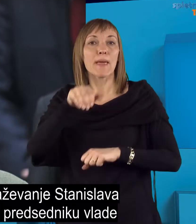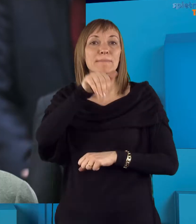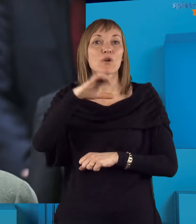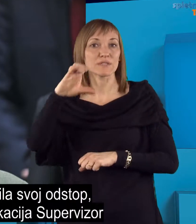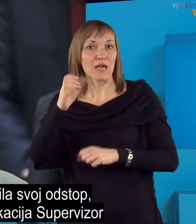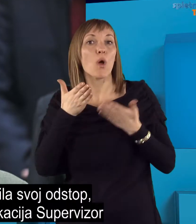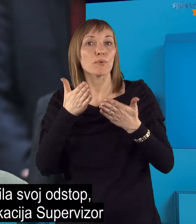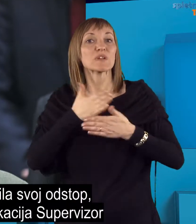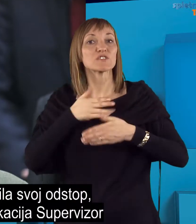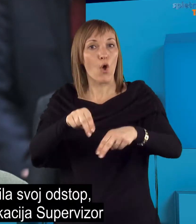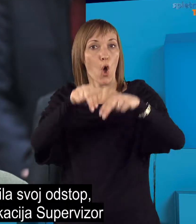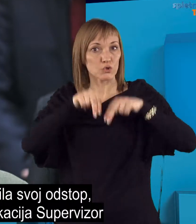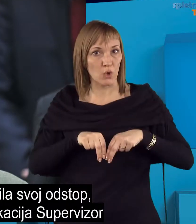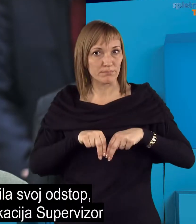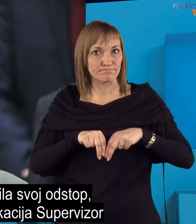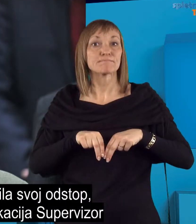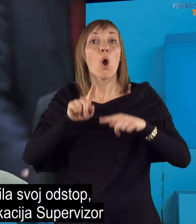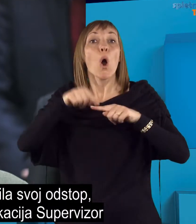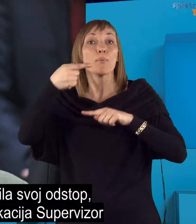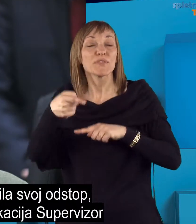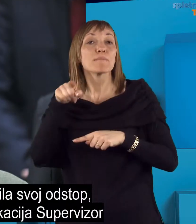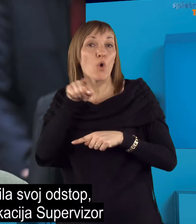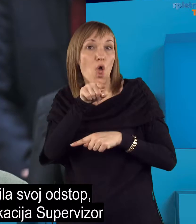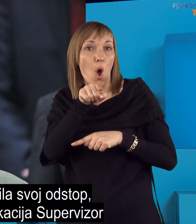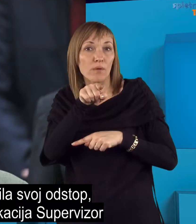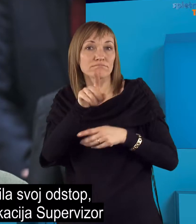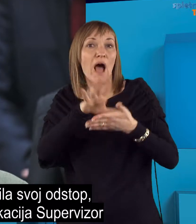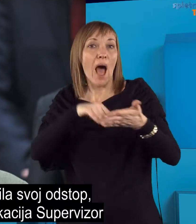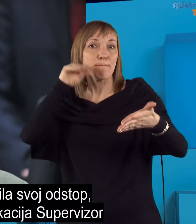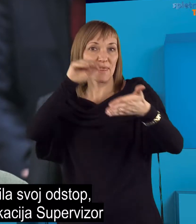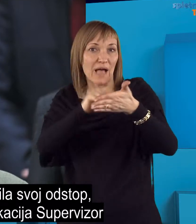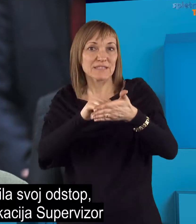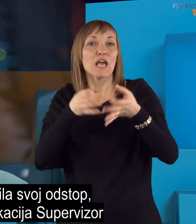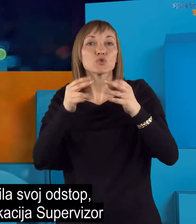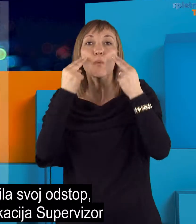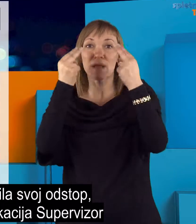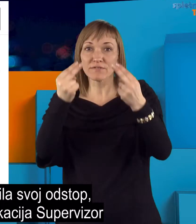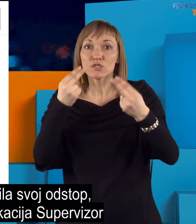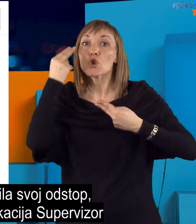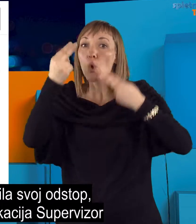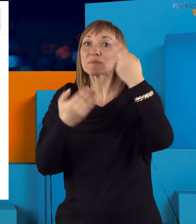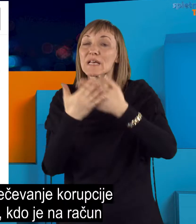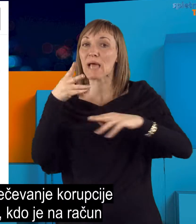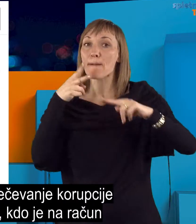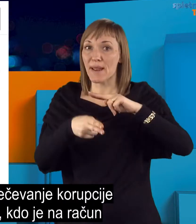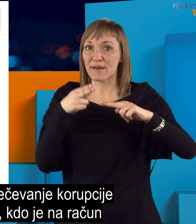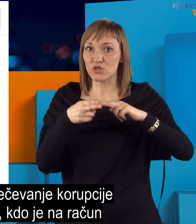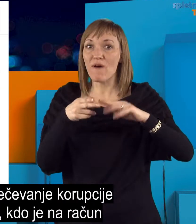za to je poročilo Komisije za preprečevanje korupcije, ki je objavila podatke sistema Supervizor. Ta je omogočil rešireno